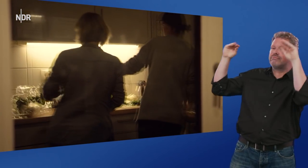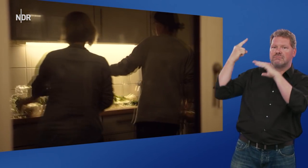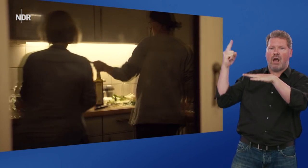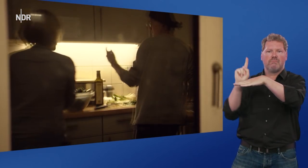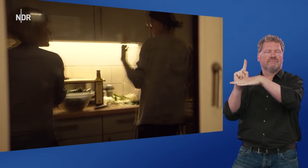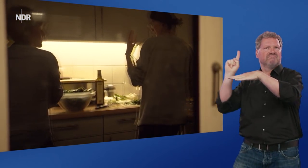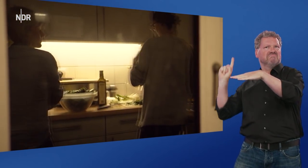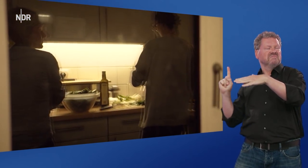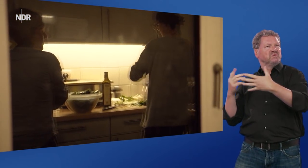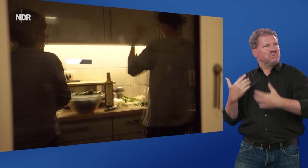Und sie ausgeschlossen ist.